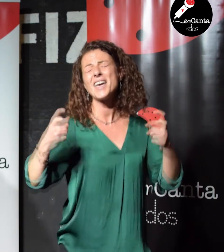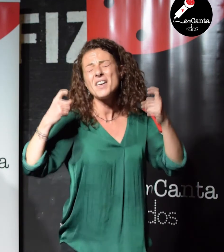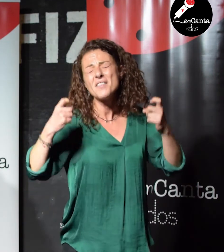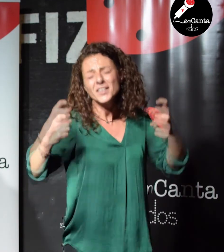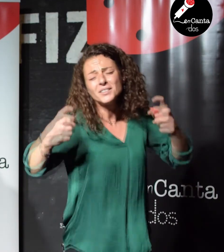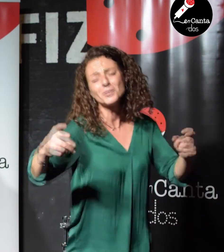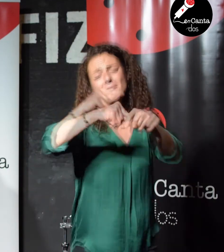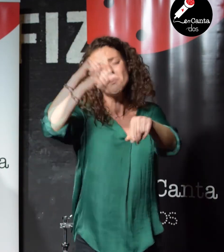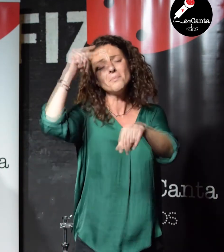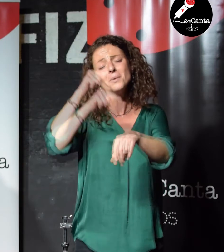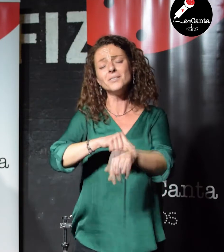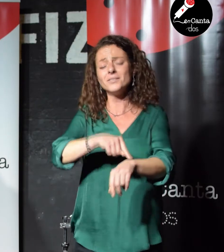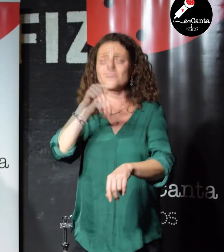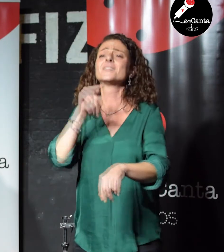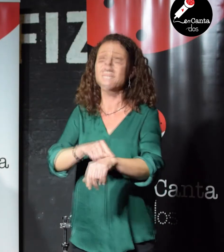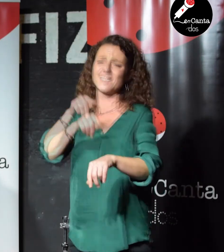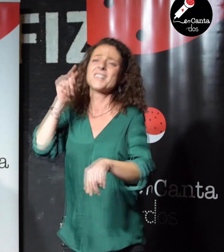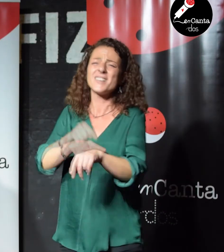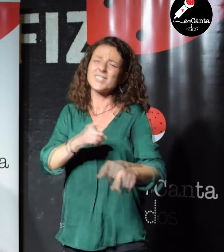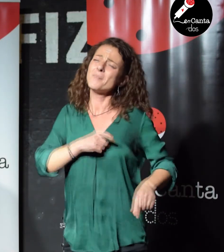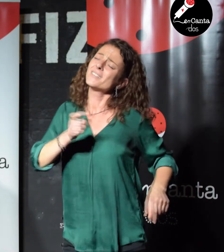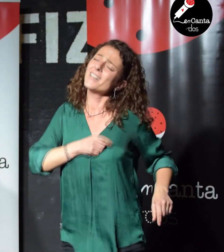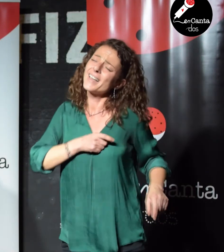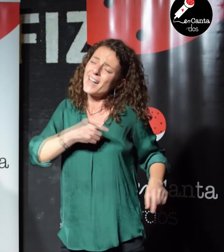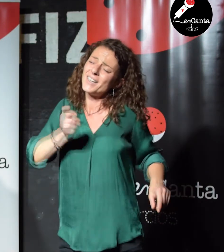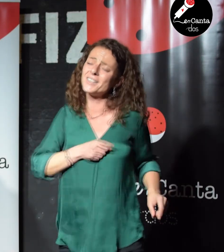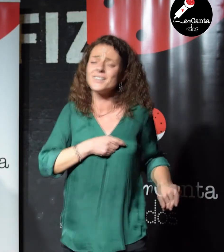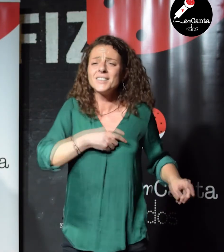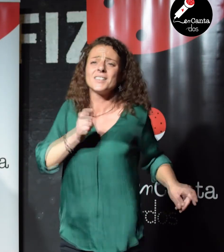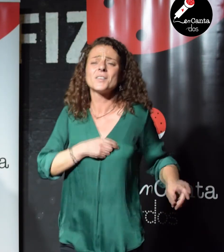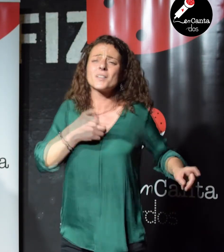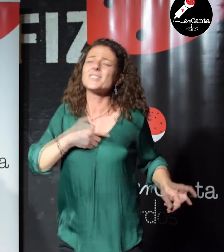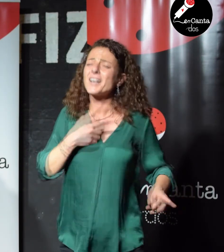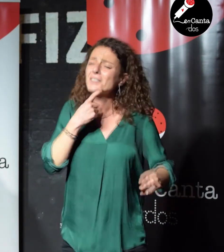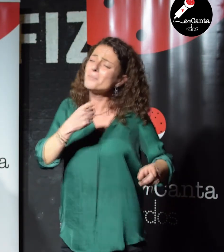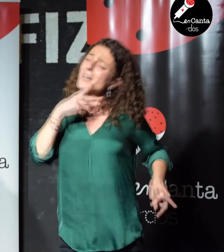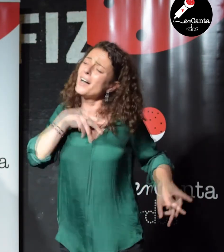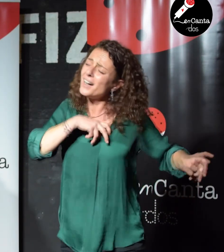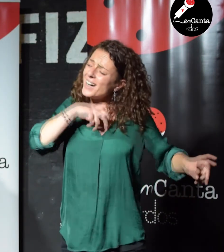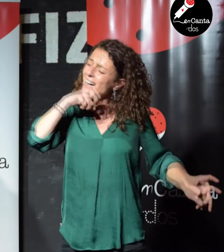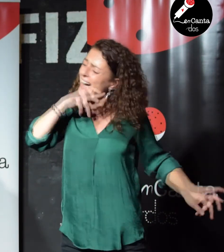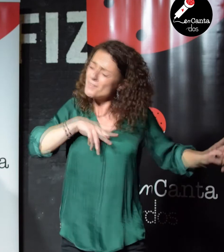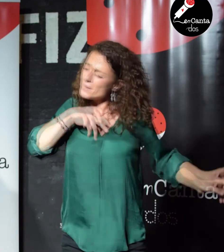necesito tiempo que el latido se me altera y me cuesta respirar pa' pa' pa' pa'